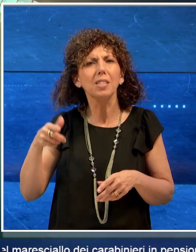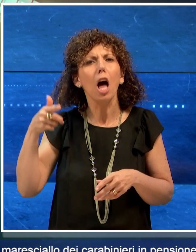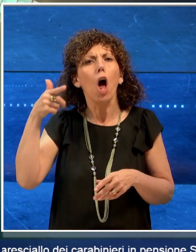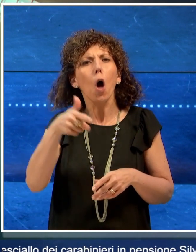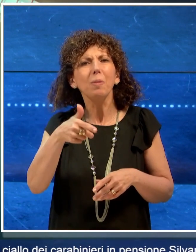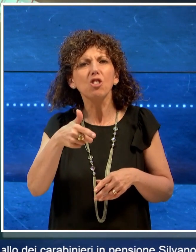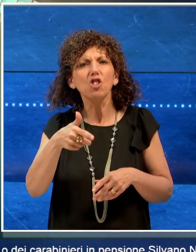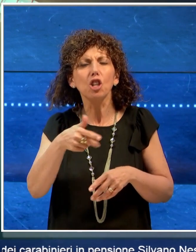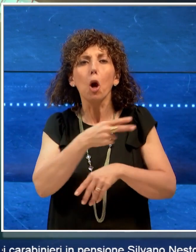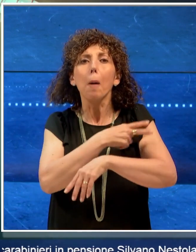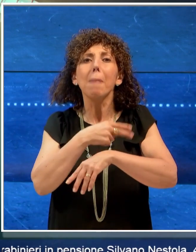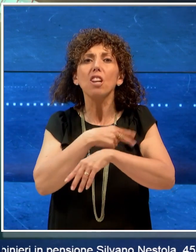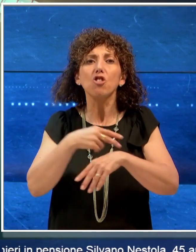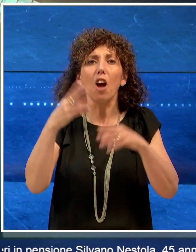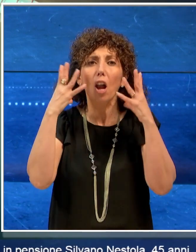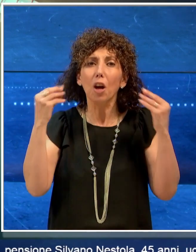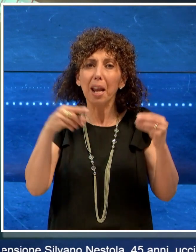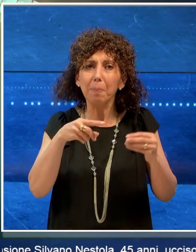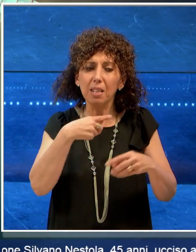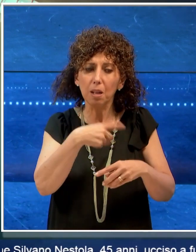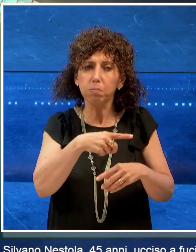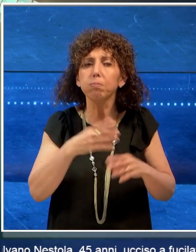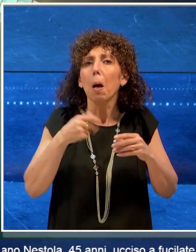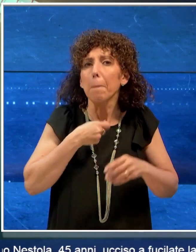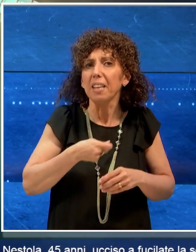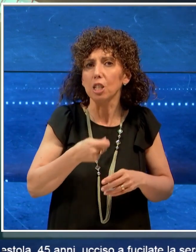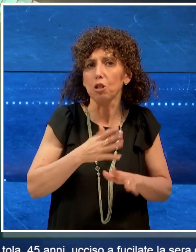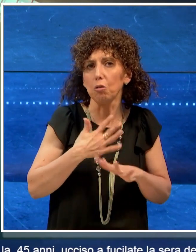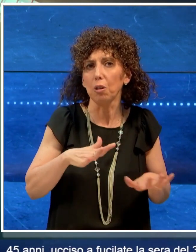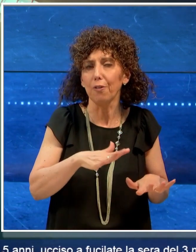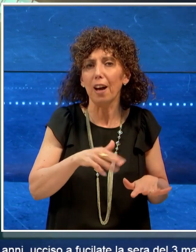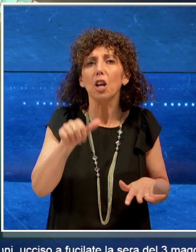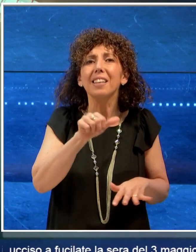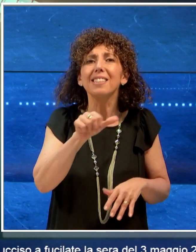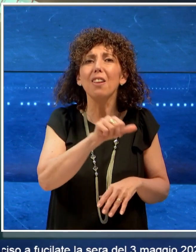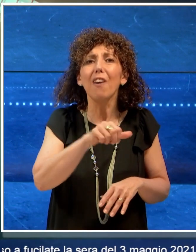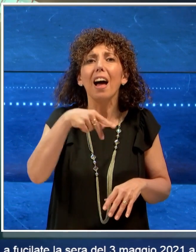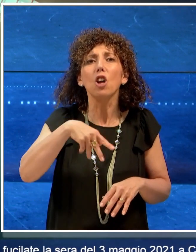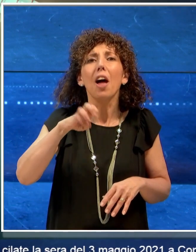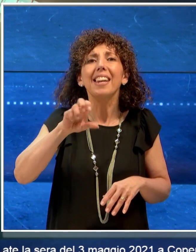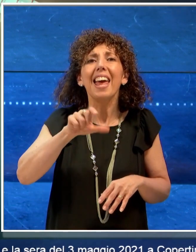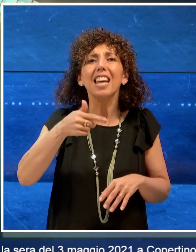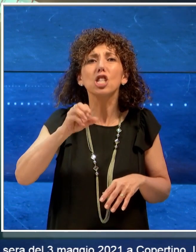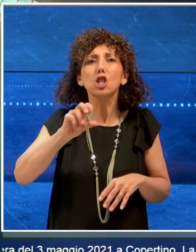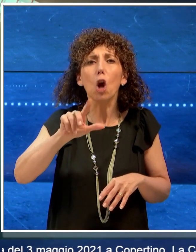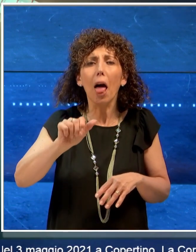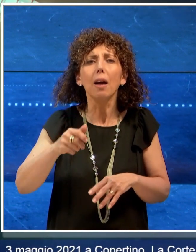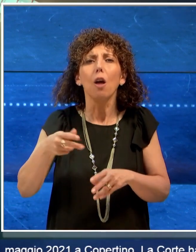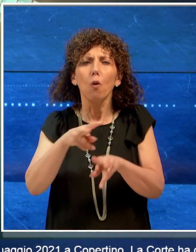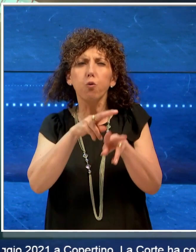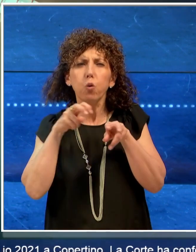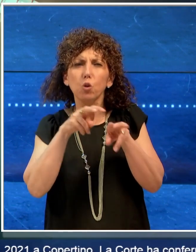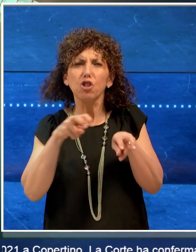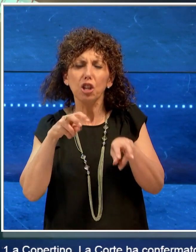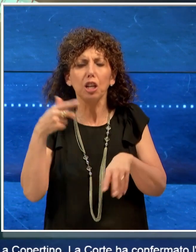maresciallo dei carabinieri in pensione, Silvano Nestola, ucciso a fucilate